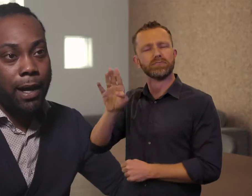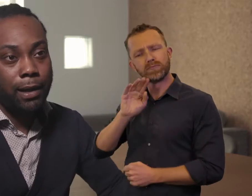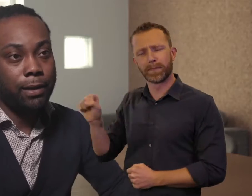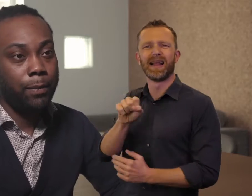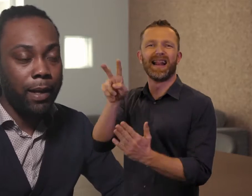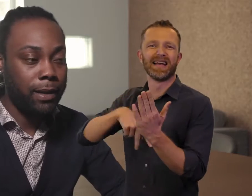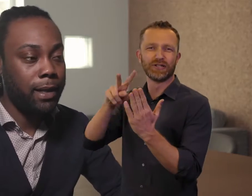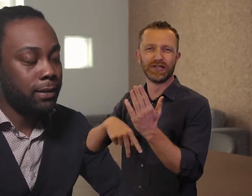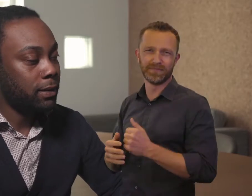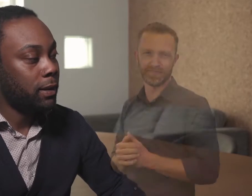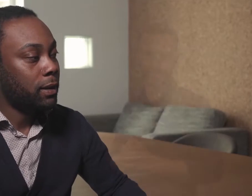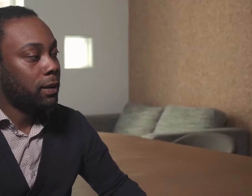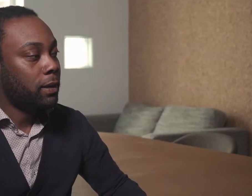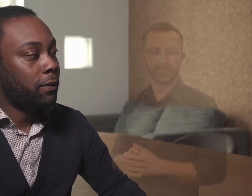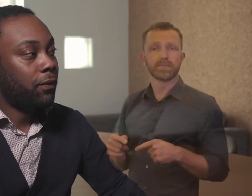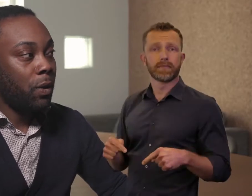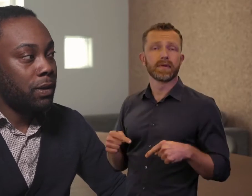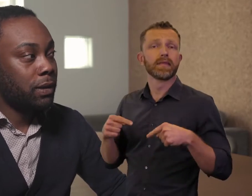om mee te kijken, mee te lezen.